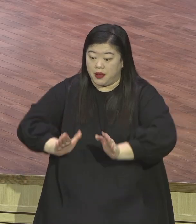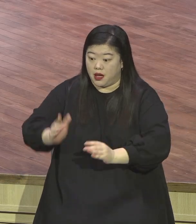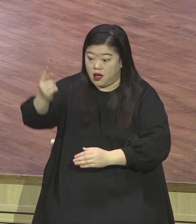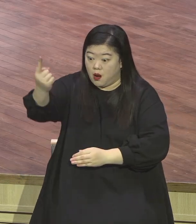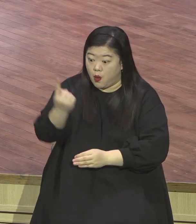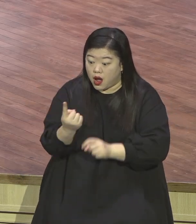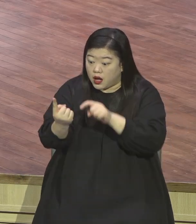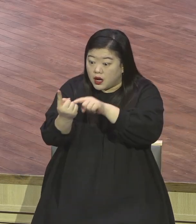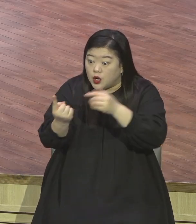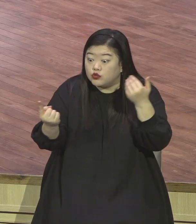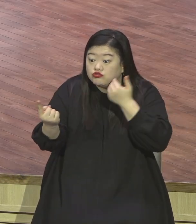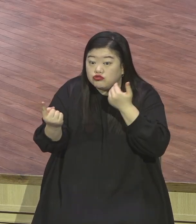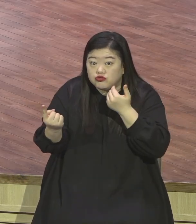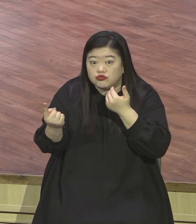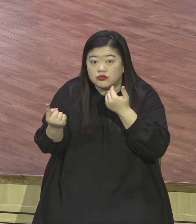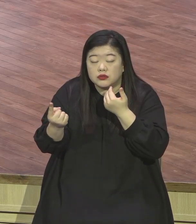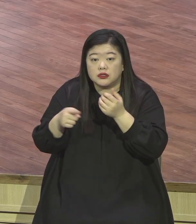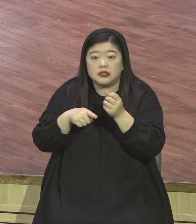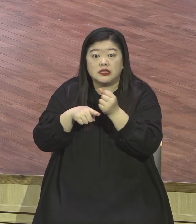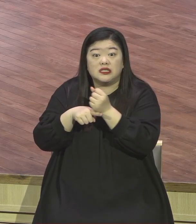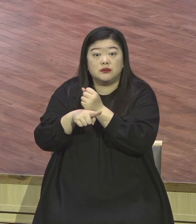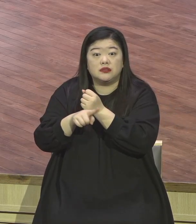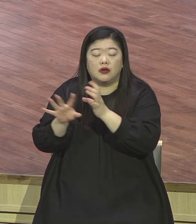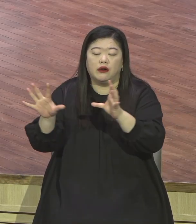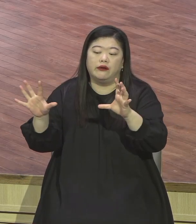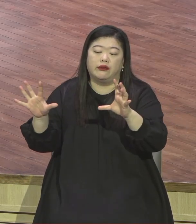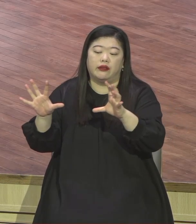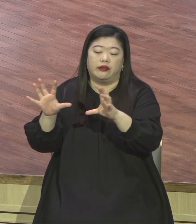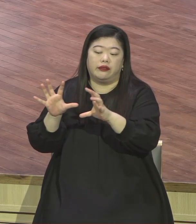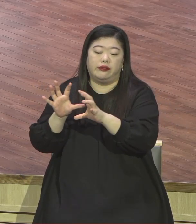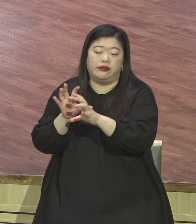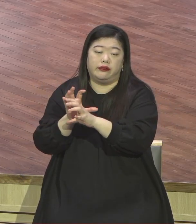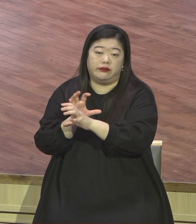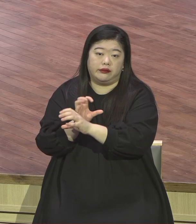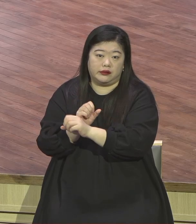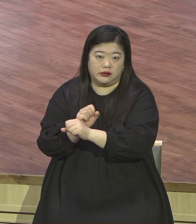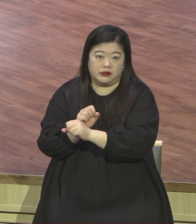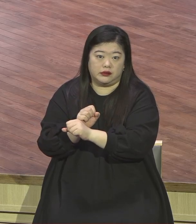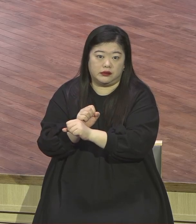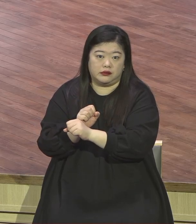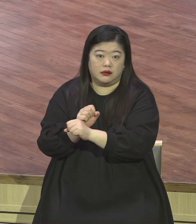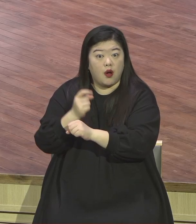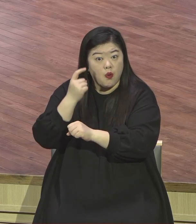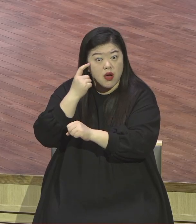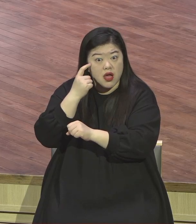않는 그것이 상세기 3장의 세상 현장입니다